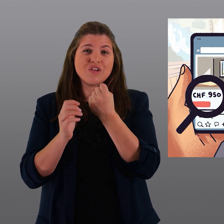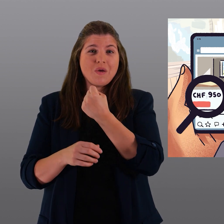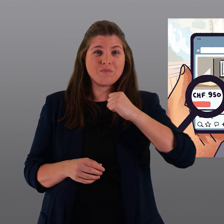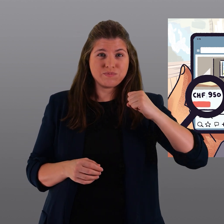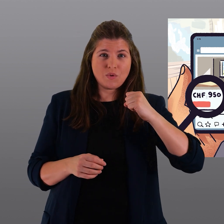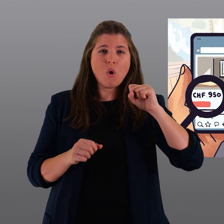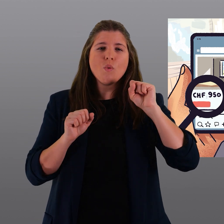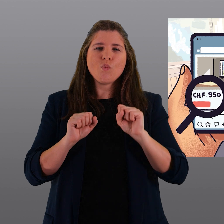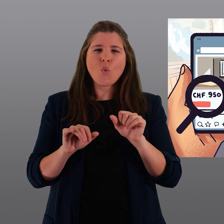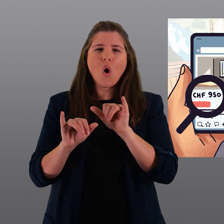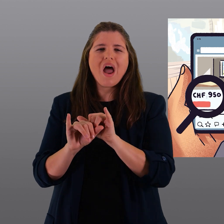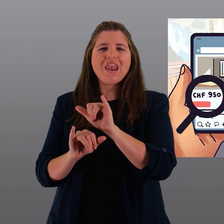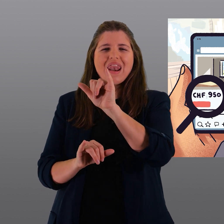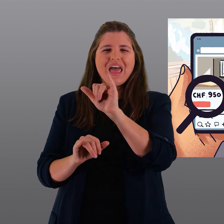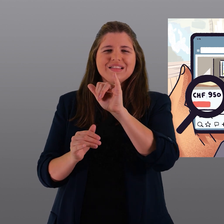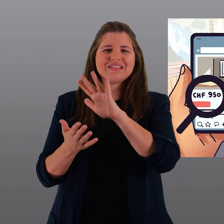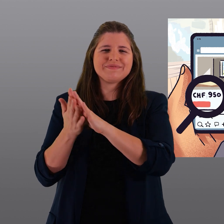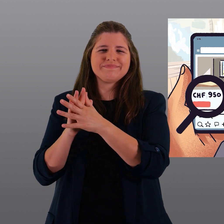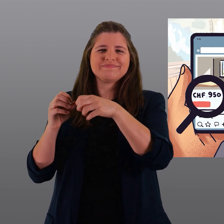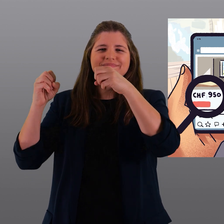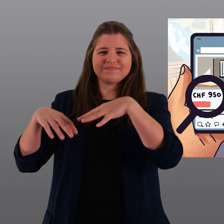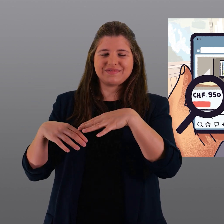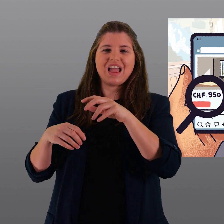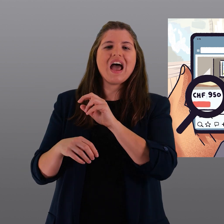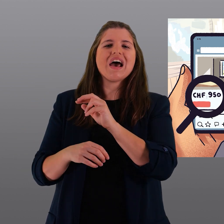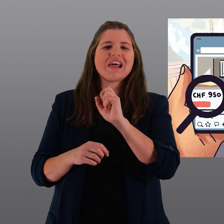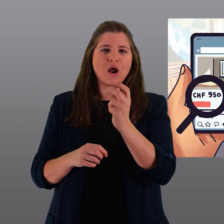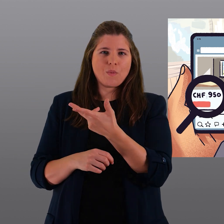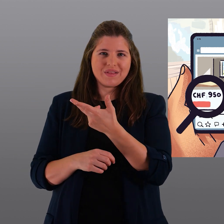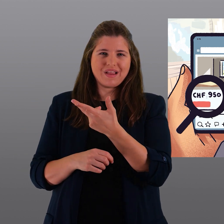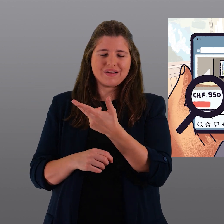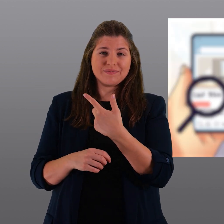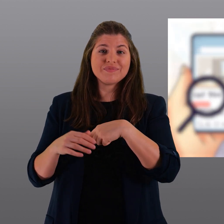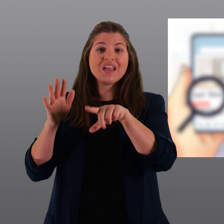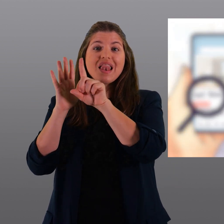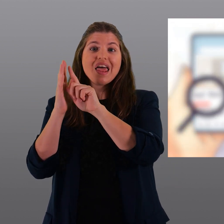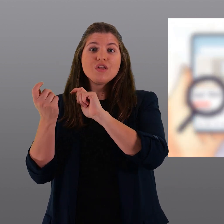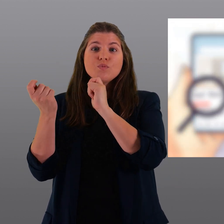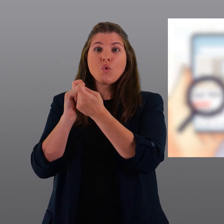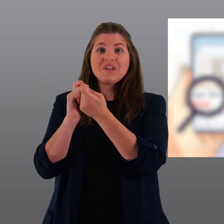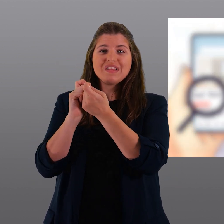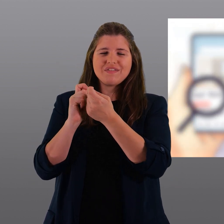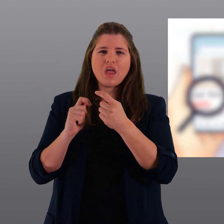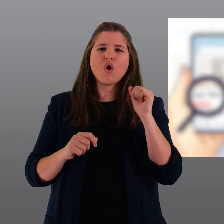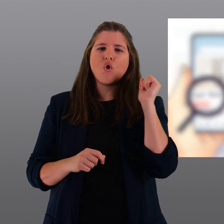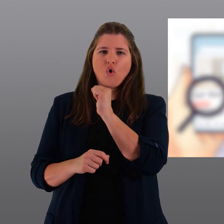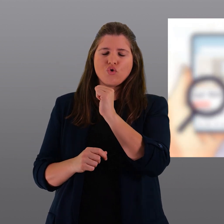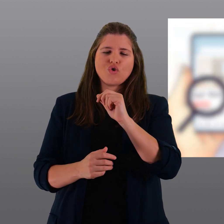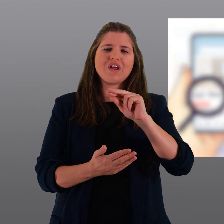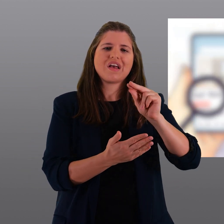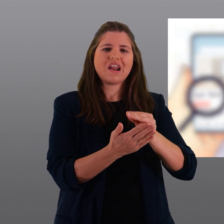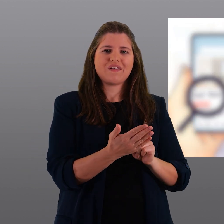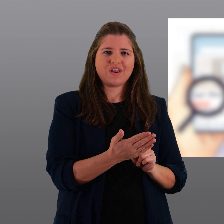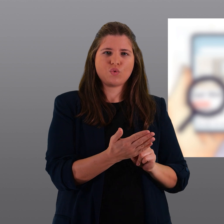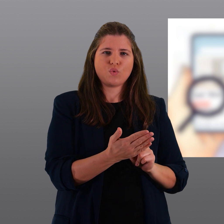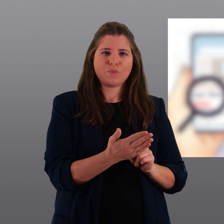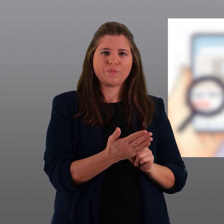regole potrà essere data la disdetta previa diffida. Contro la modifica di legge è stato chiesto il referendum.